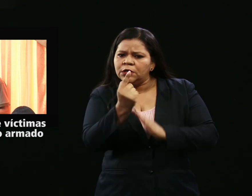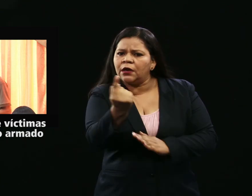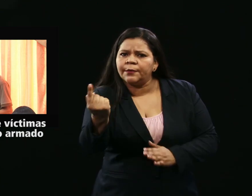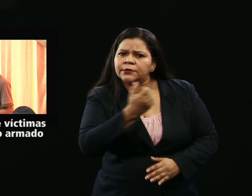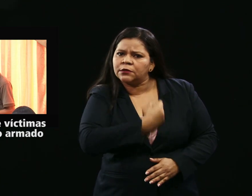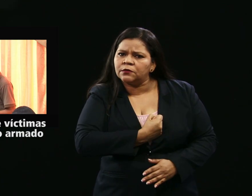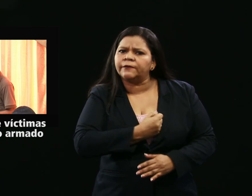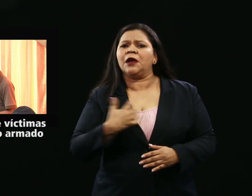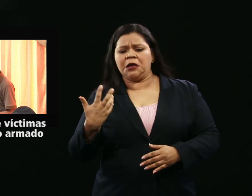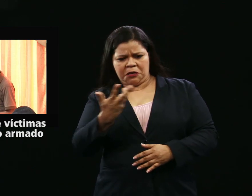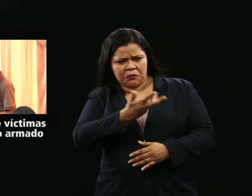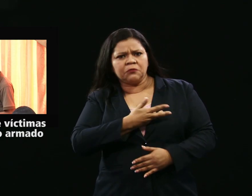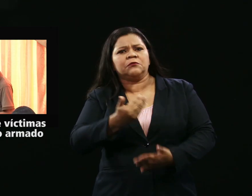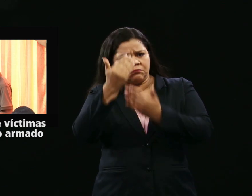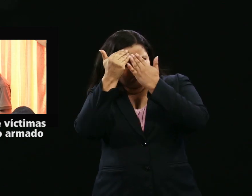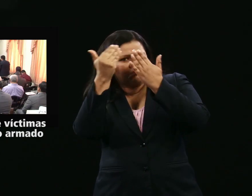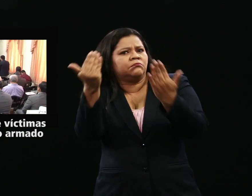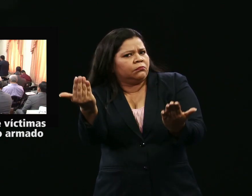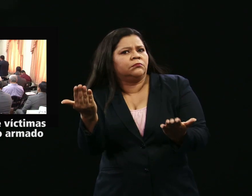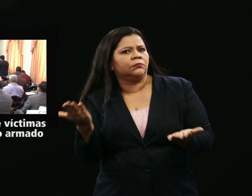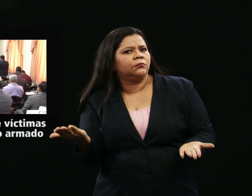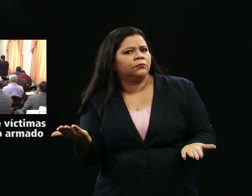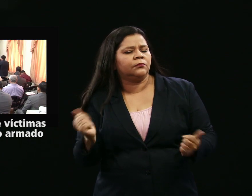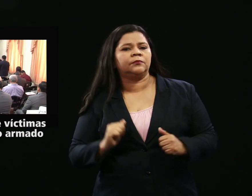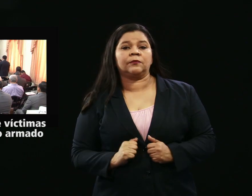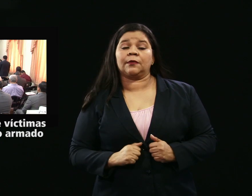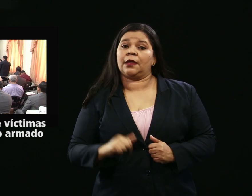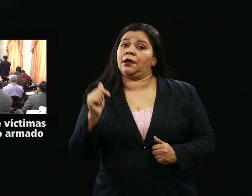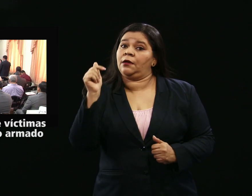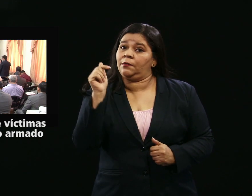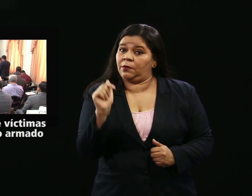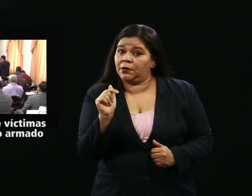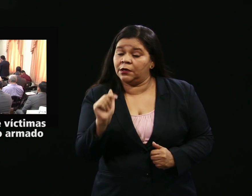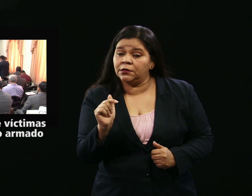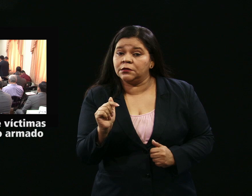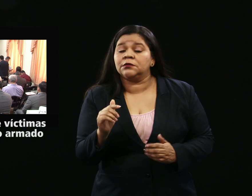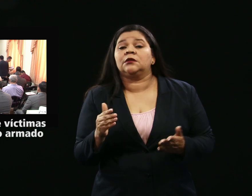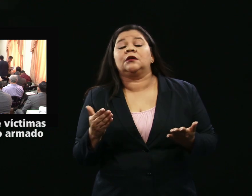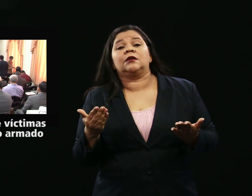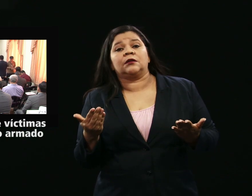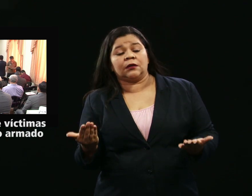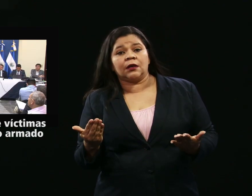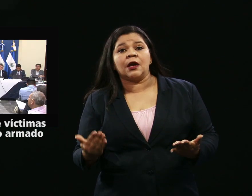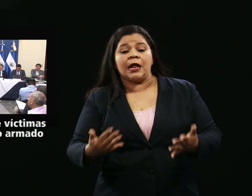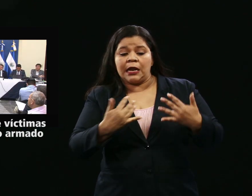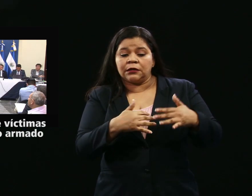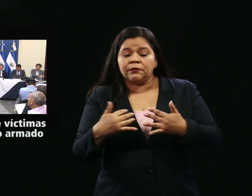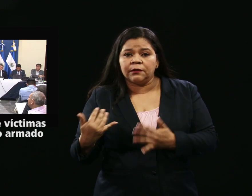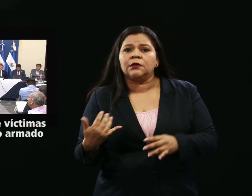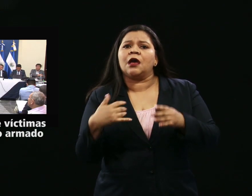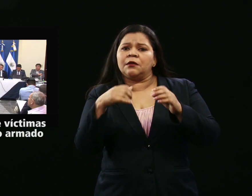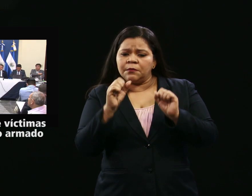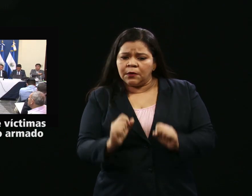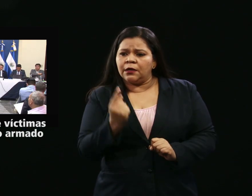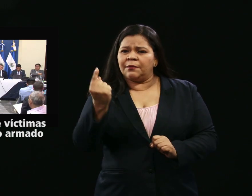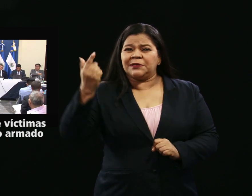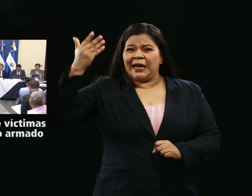lo que estamos haciendo. Sobre esta premisa base, el evento permitió que las víctimas del conflicto armado,